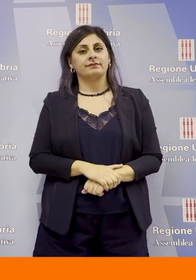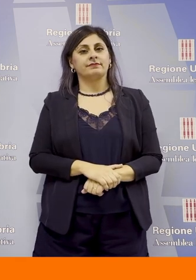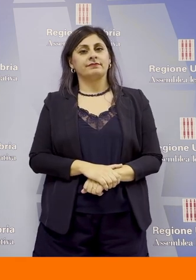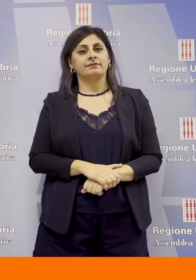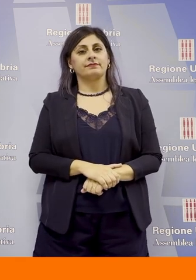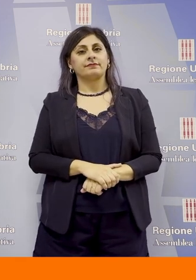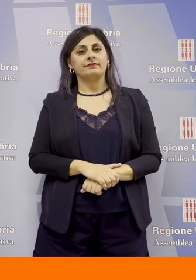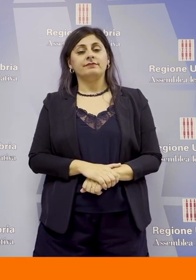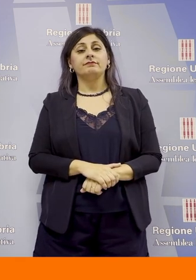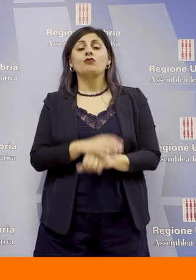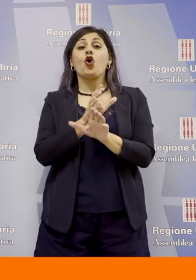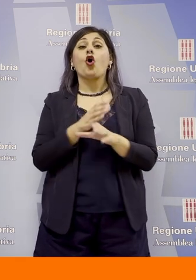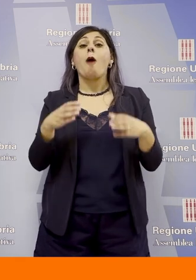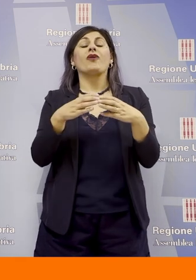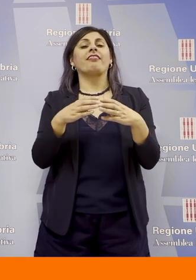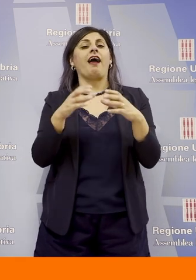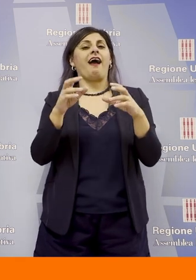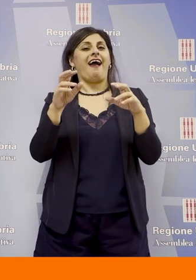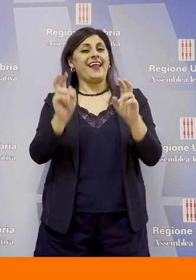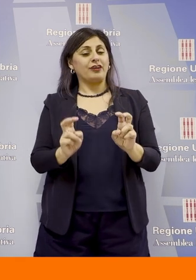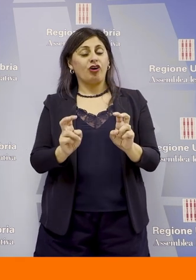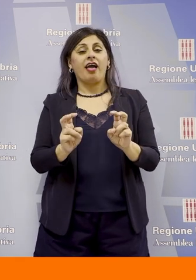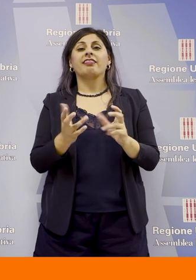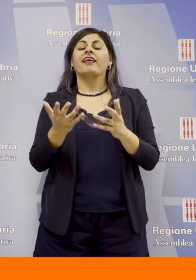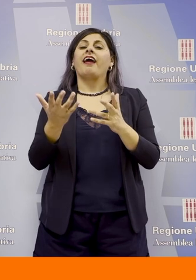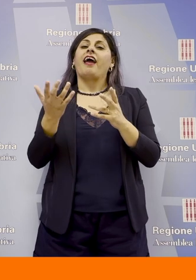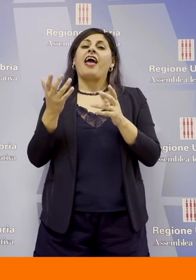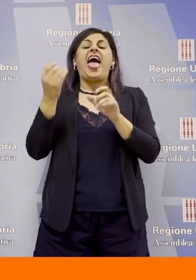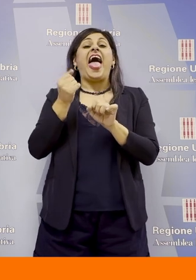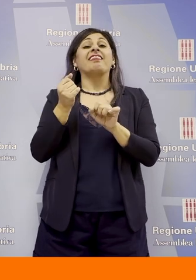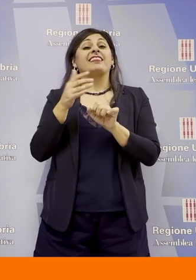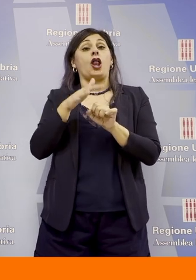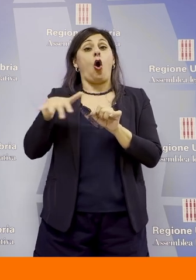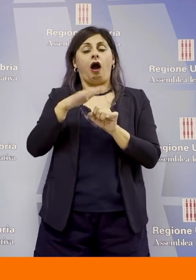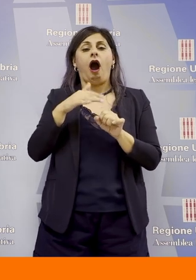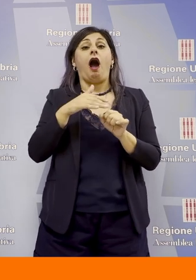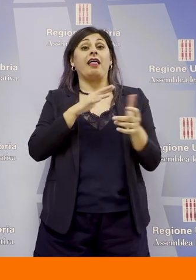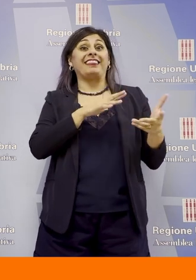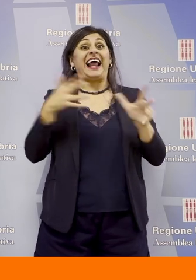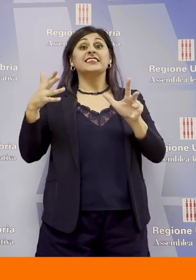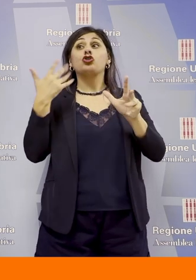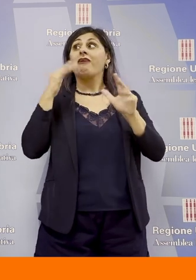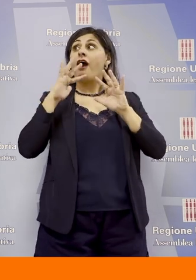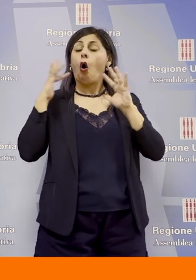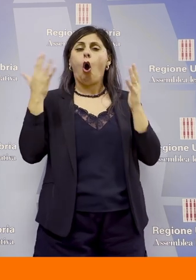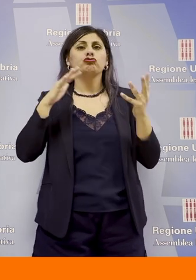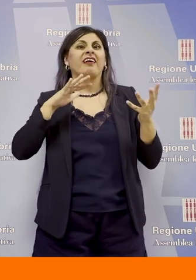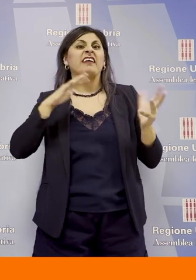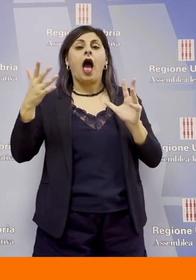Comunità energetiche e enti locali, transizione ecologica, dinamiche della partecipazione. A